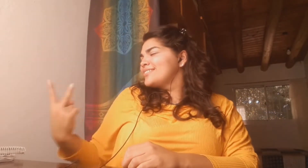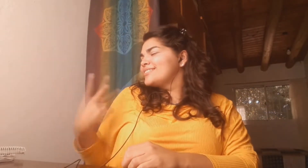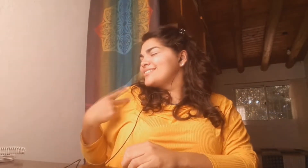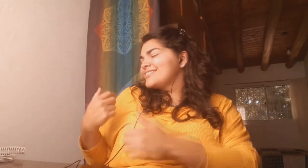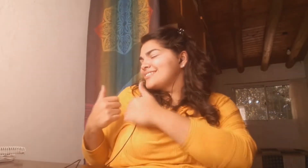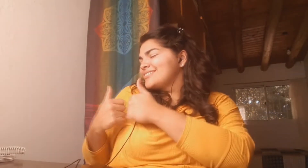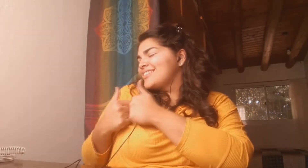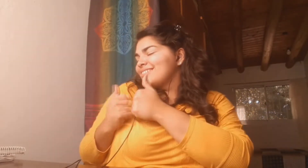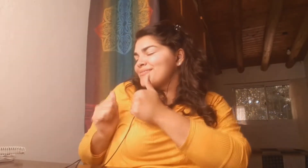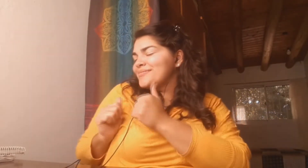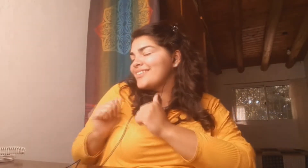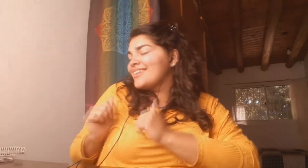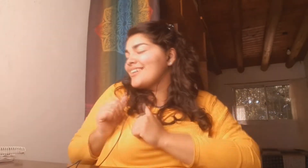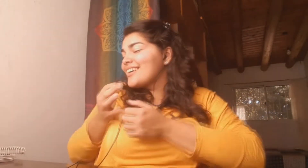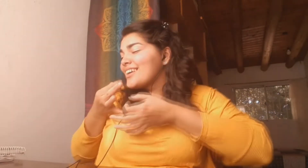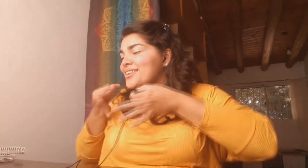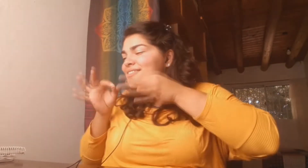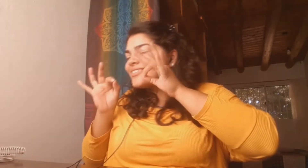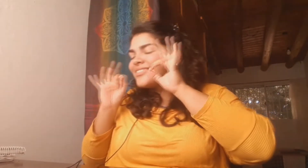pendiente en nuestro bar.